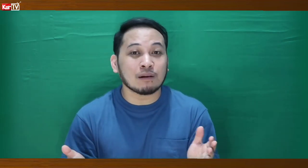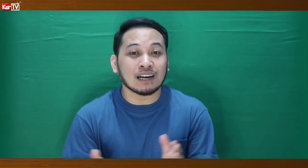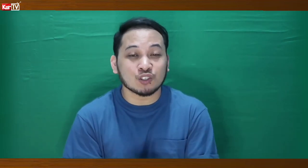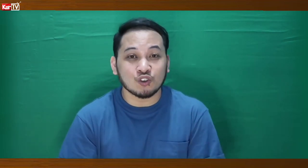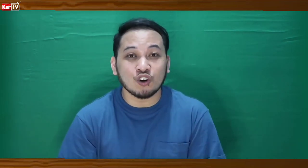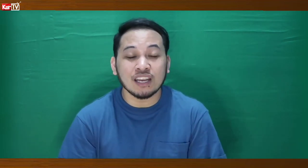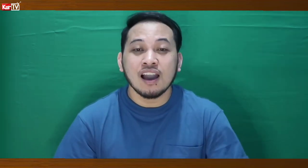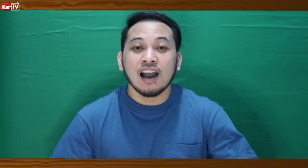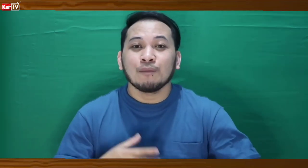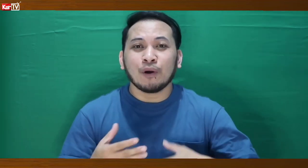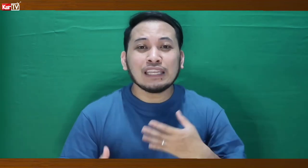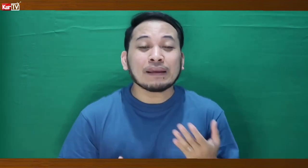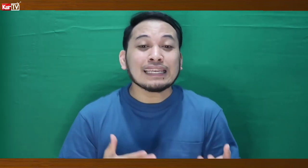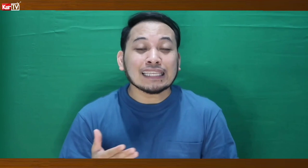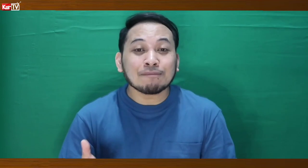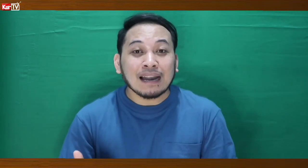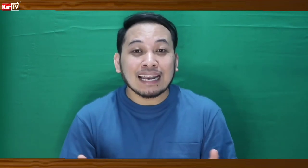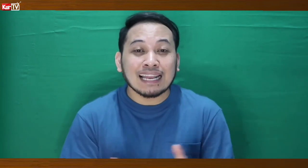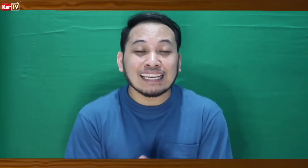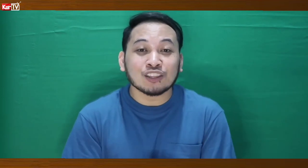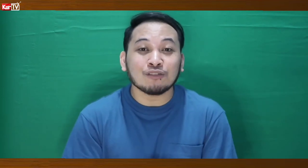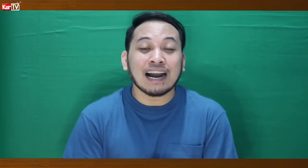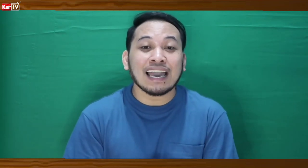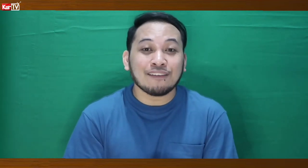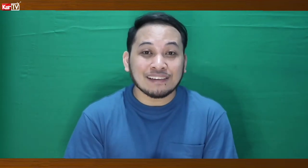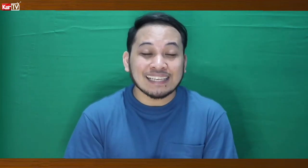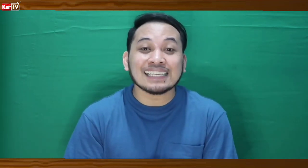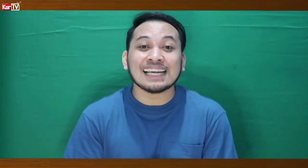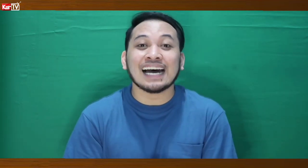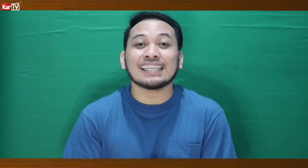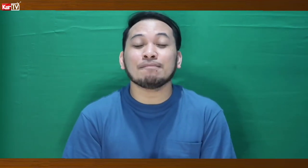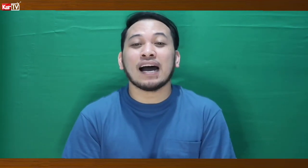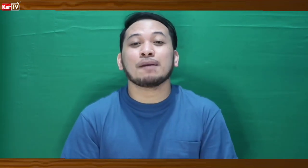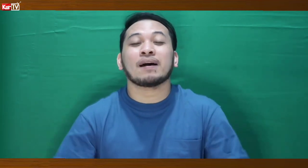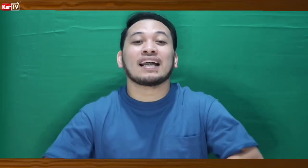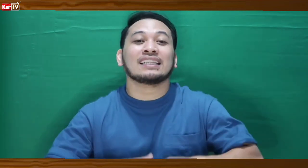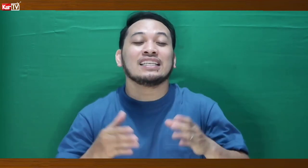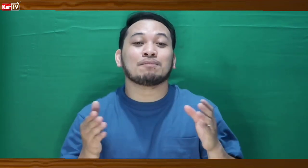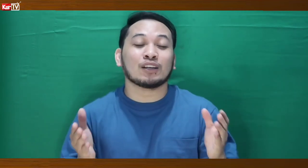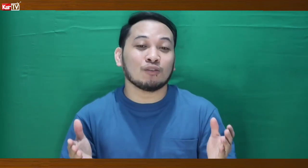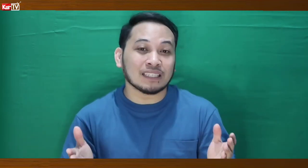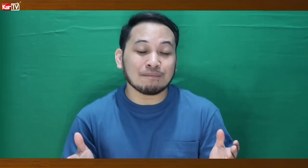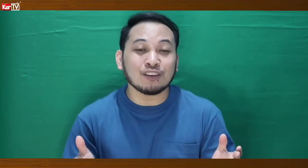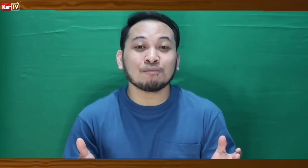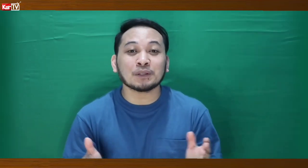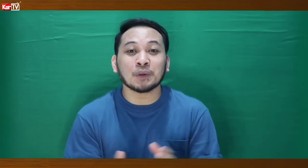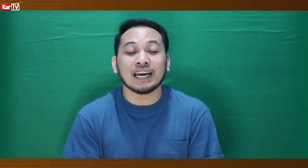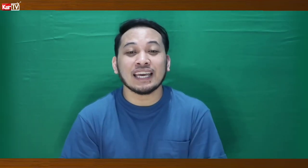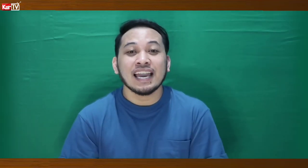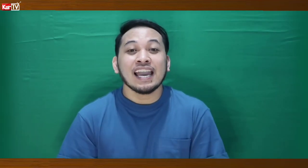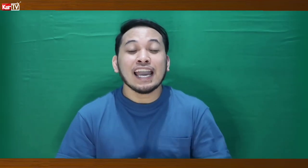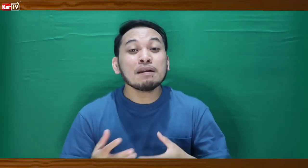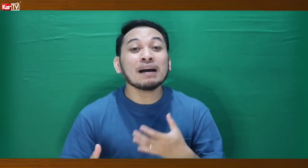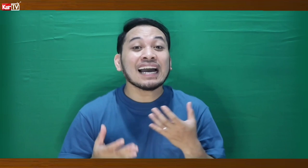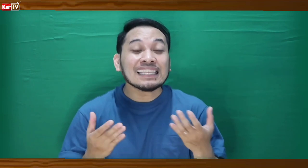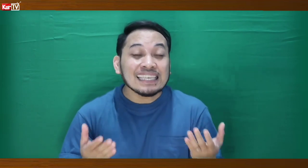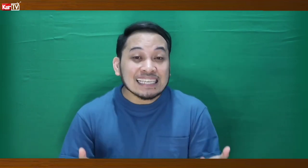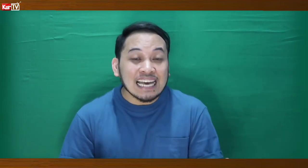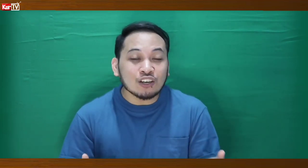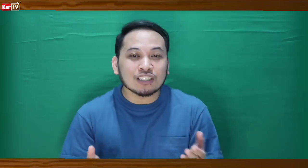magbakasyon Pwede pa rin natin pag-aaralan itong mga FSL sa ating bahay Para at least pag dumating man yung pasukan, ay may mga ideas tayo